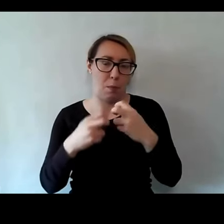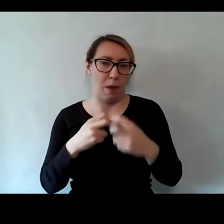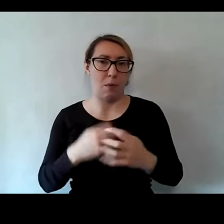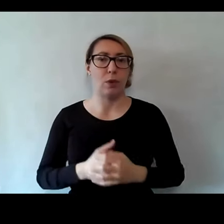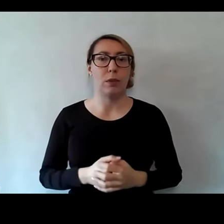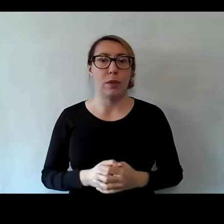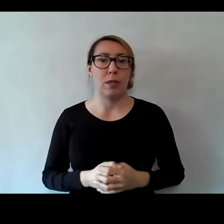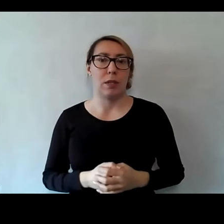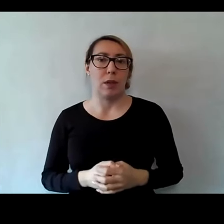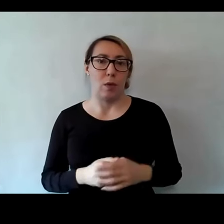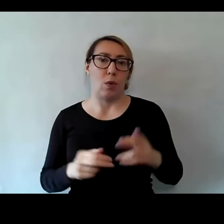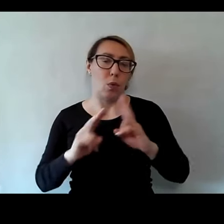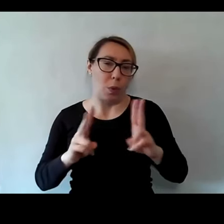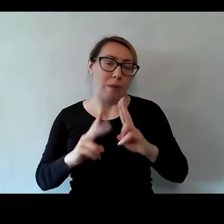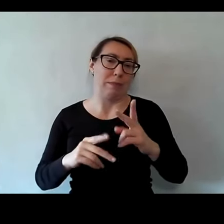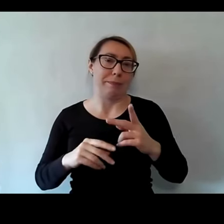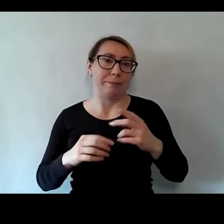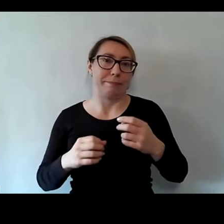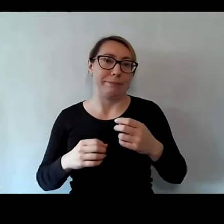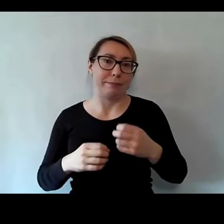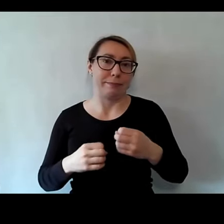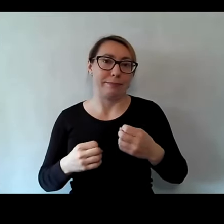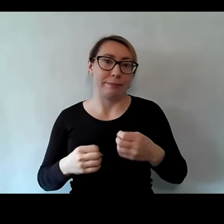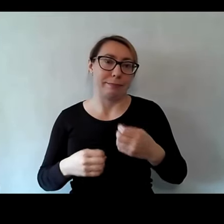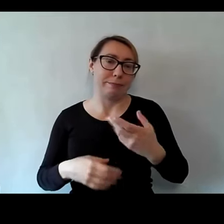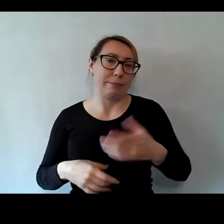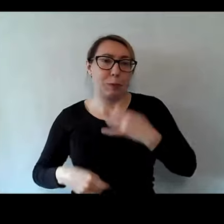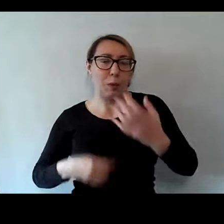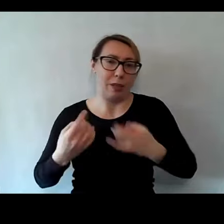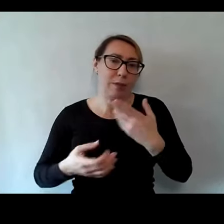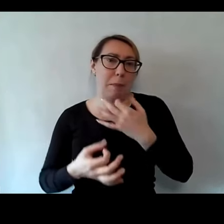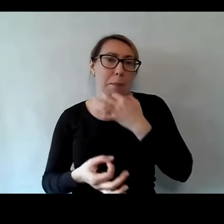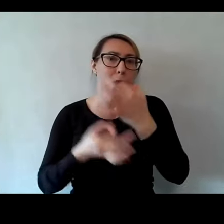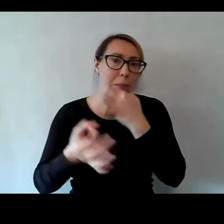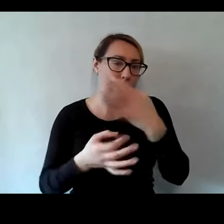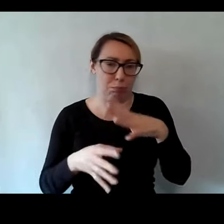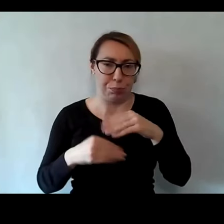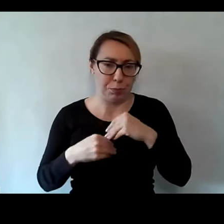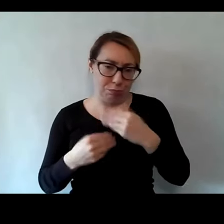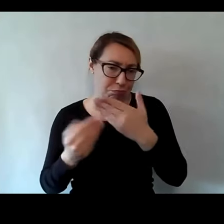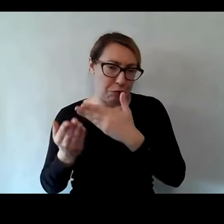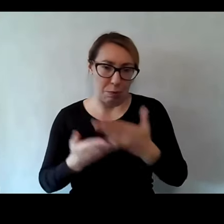Także zupełnie naturalnie i spontanicznie można się włączać. Zapraszamy do tego.